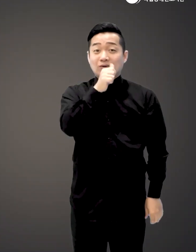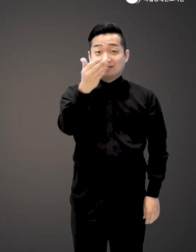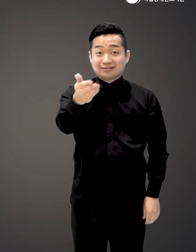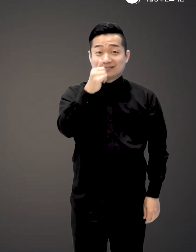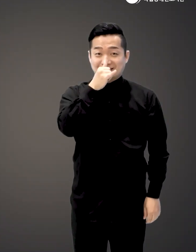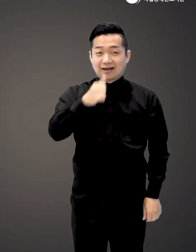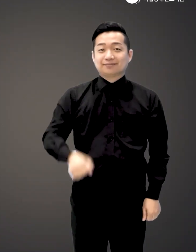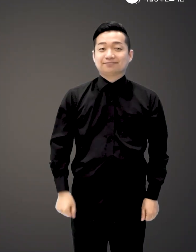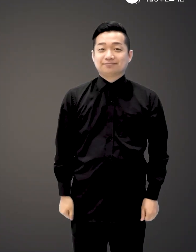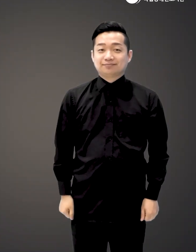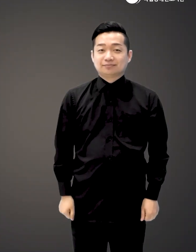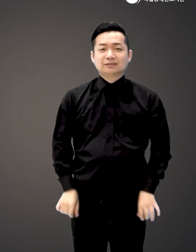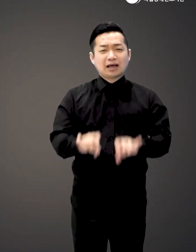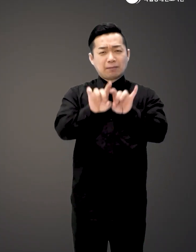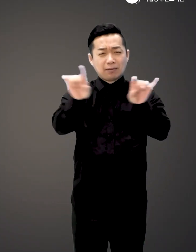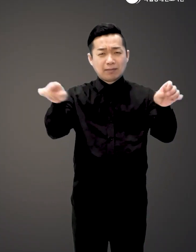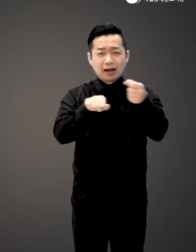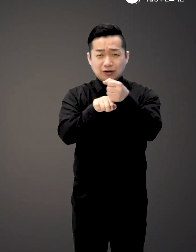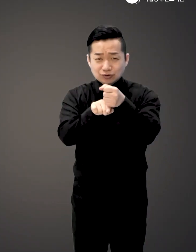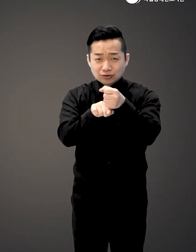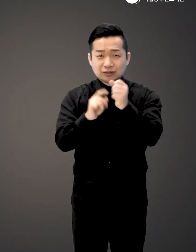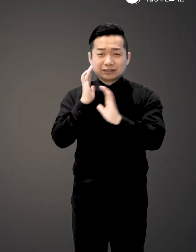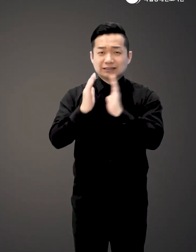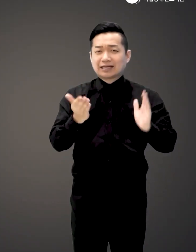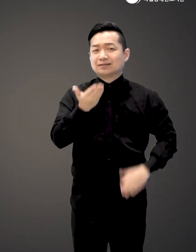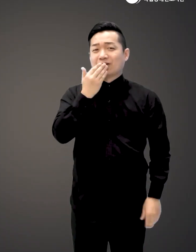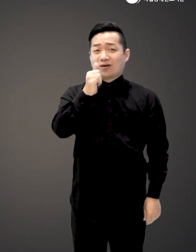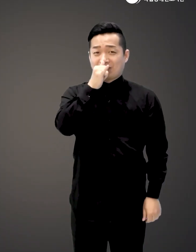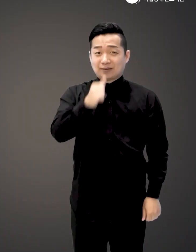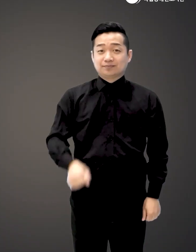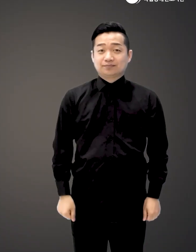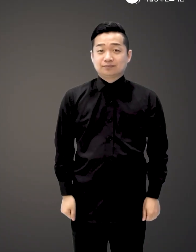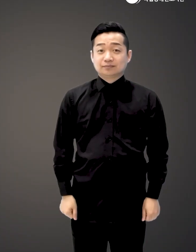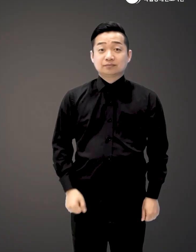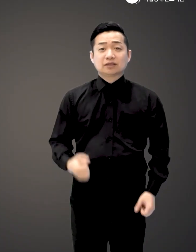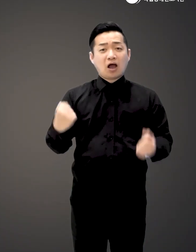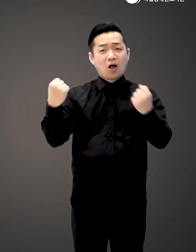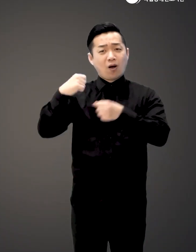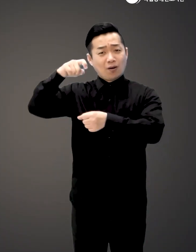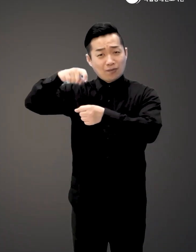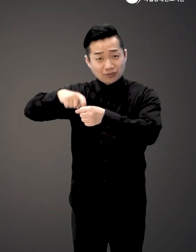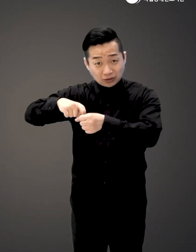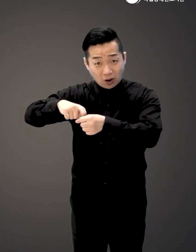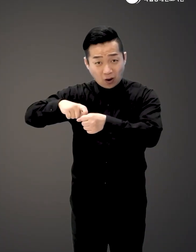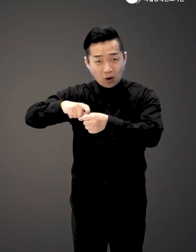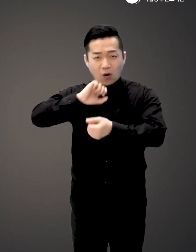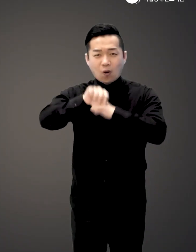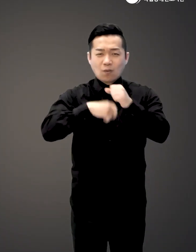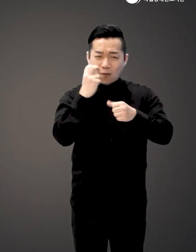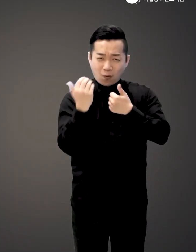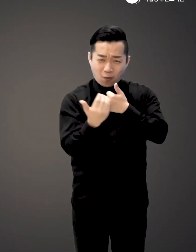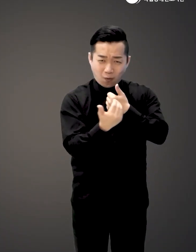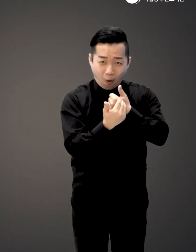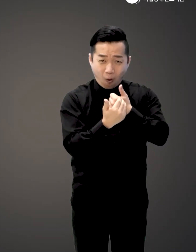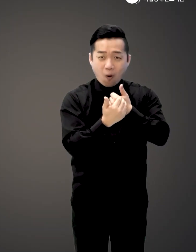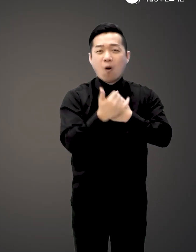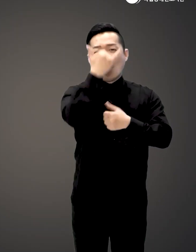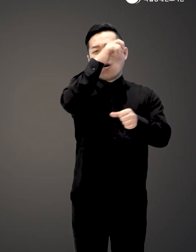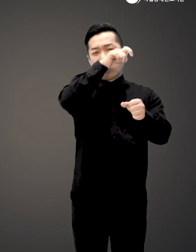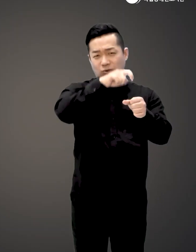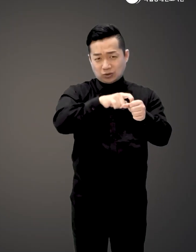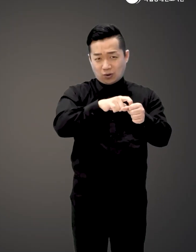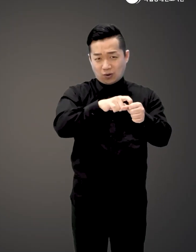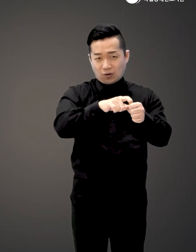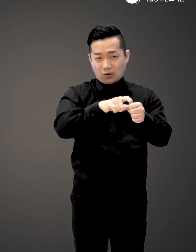소개한 것도 그렇습니다 모두 각자의 이유로 채식을 합니다 그것이 건강의 목적이든 혹은 동물보호를 위한